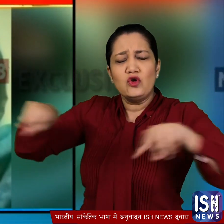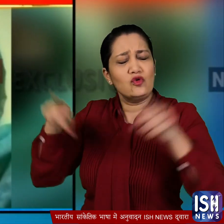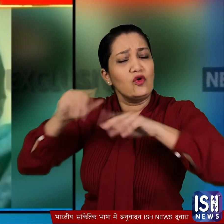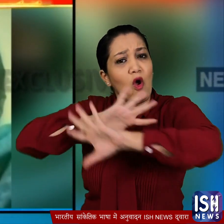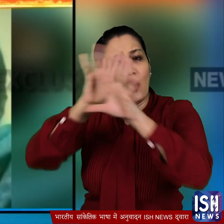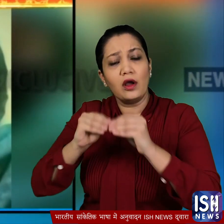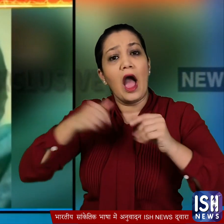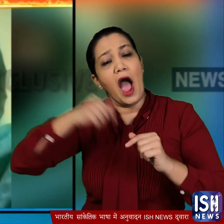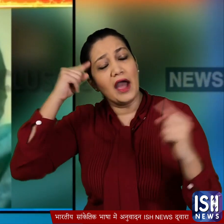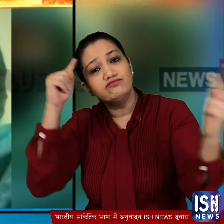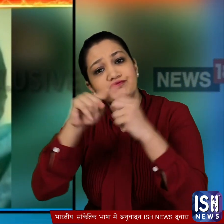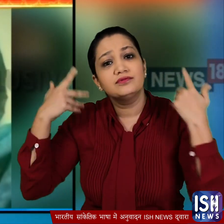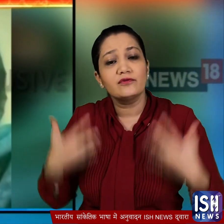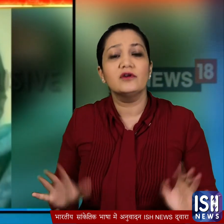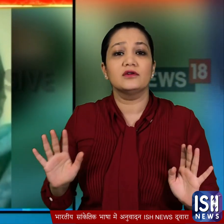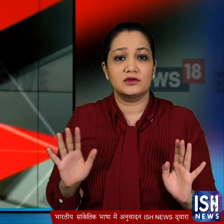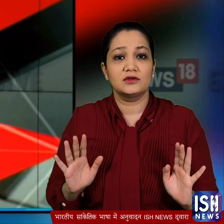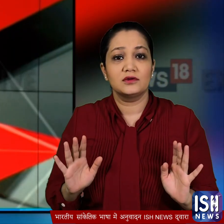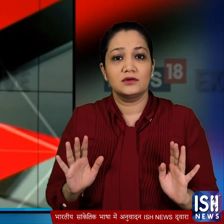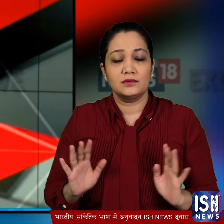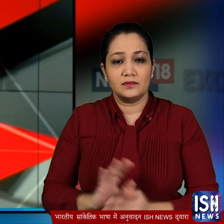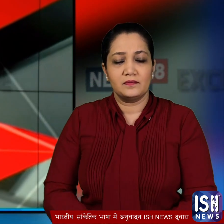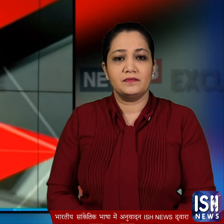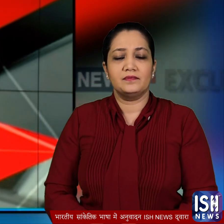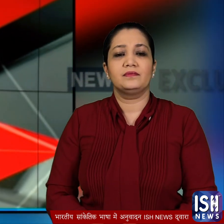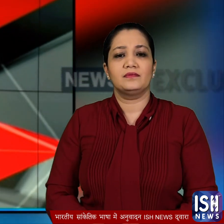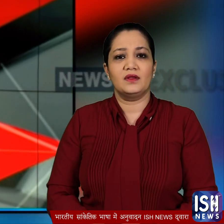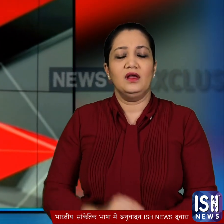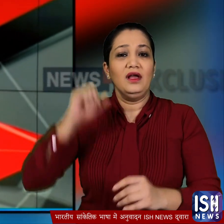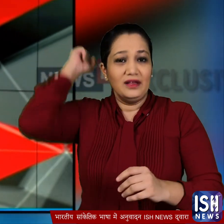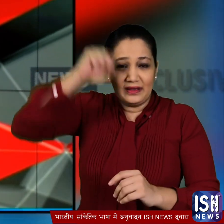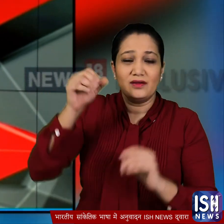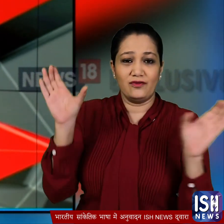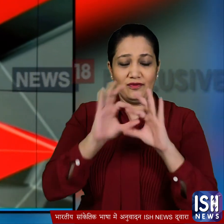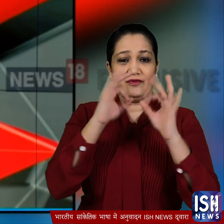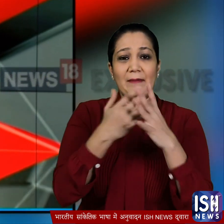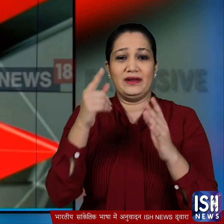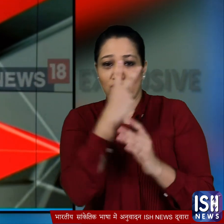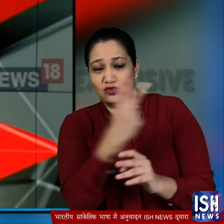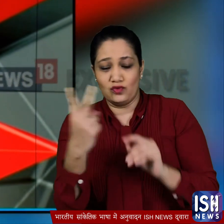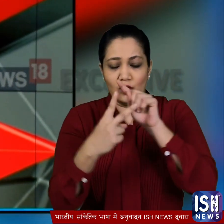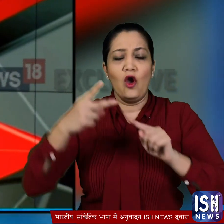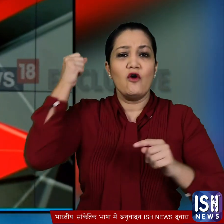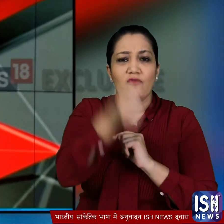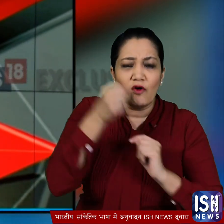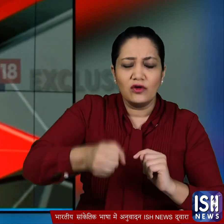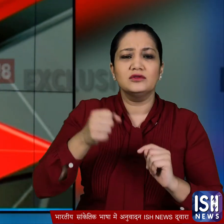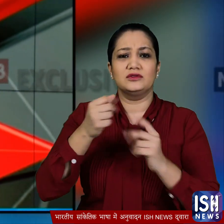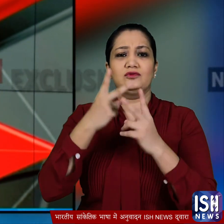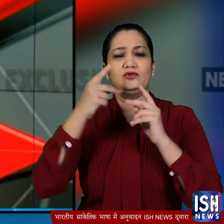सब मेरी रजामंदी से हुआ है सौबात के एक बात है कि सीख समुदाय की दो लड़कियों के जवरन धर्मांतरन के आरोप पर दो